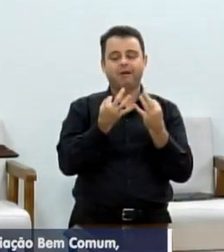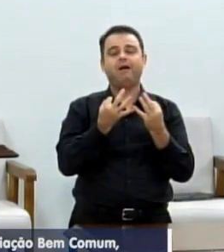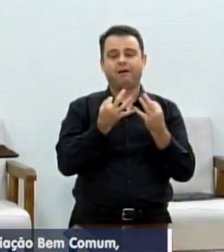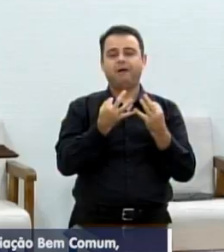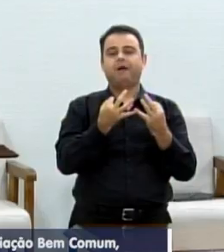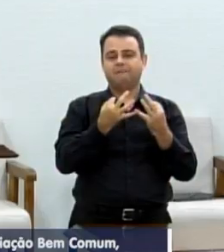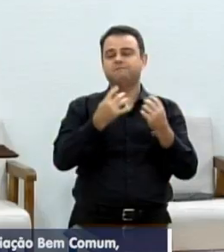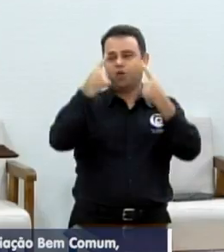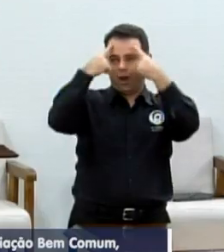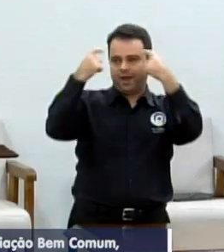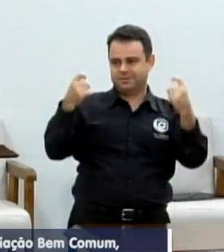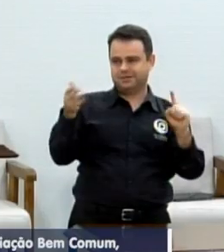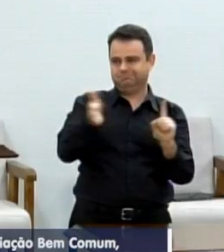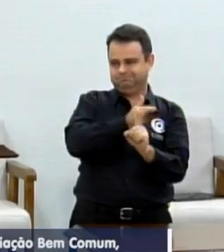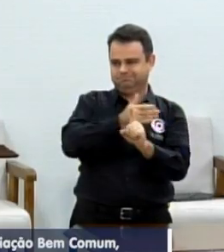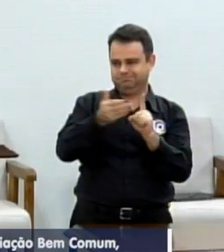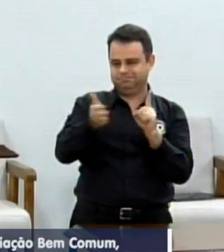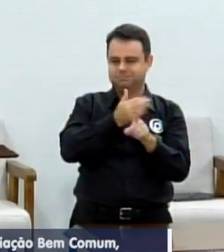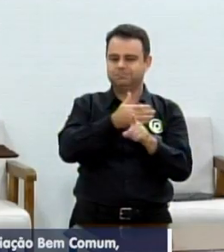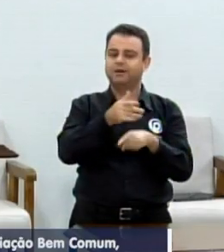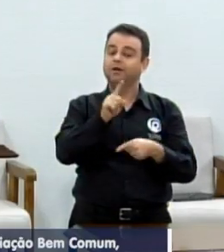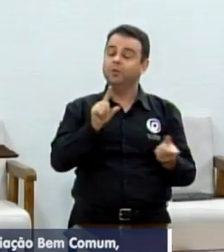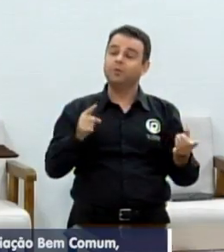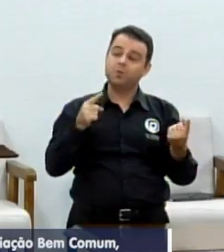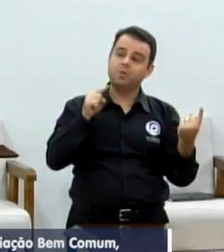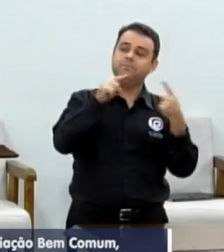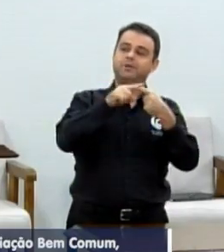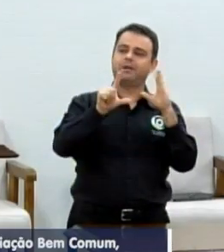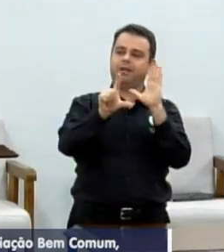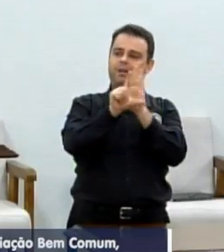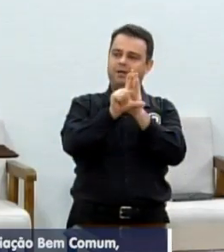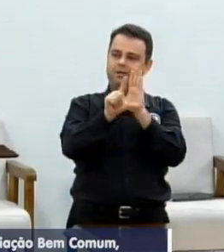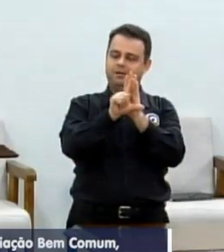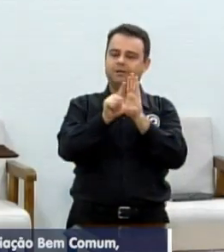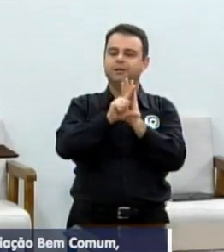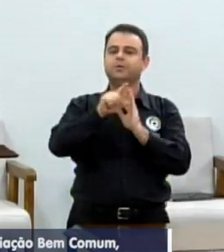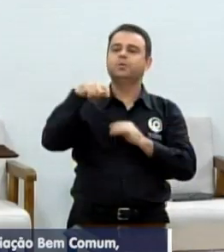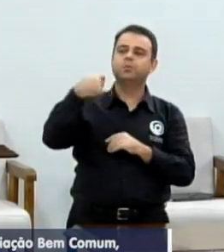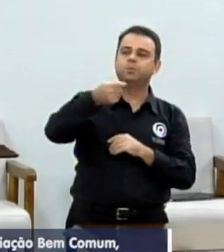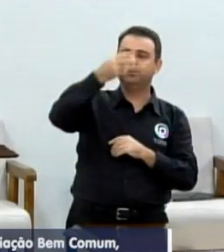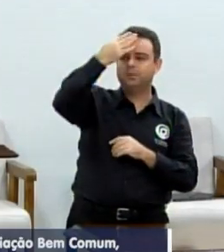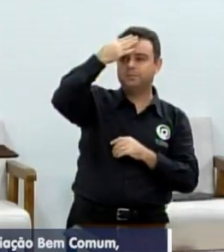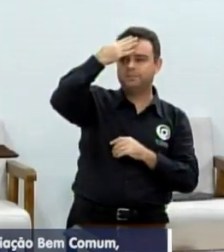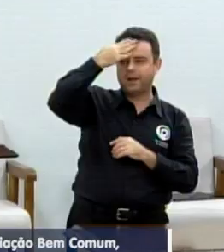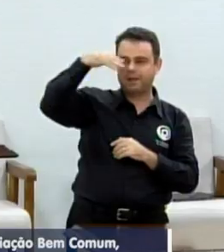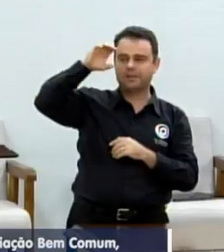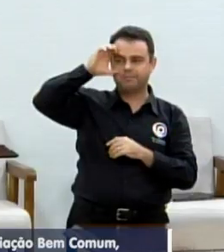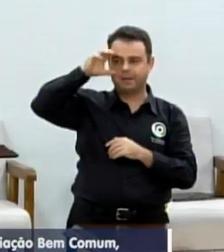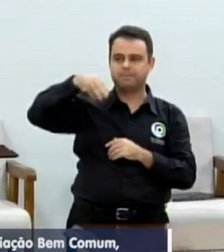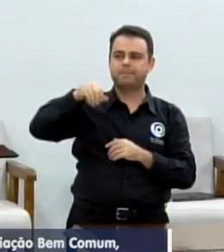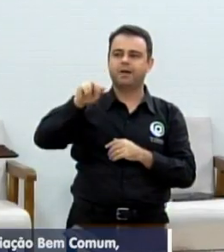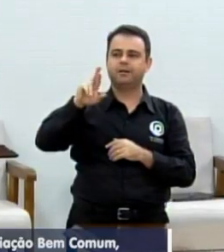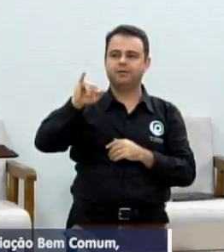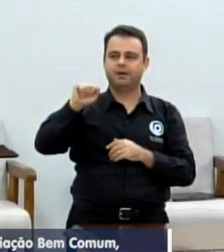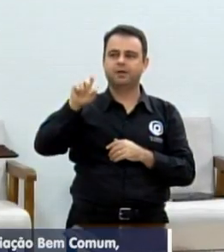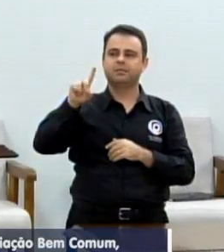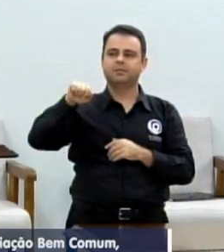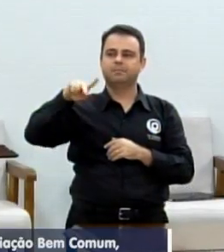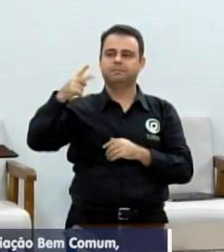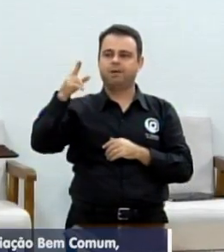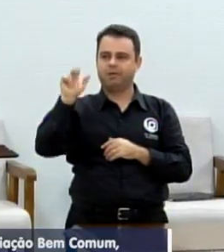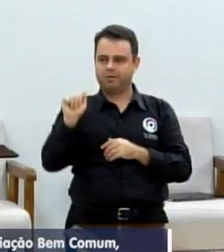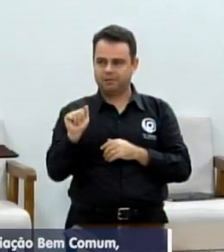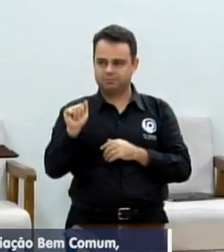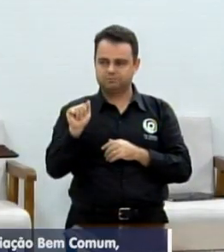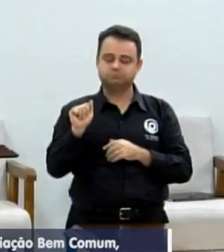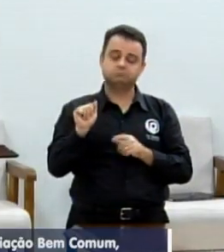temos oficinas, dentro do projeto Dizer, que atendem homens e mulheres que estão sob medida